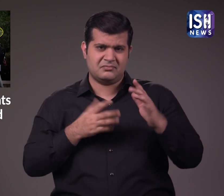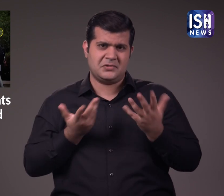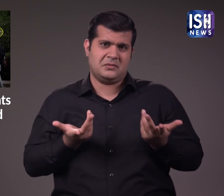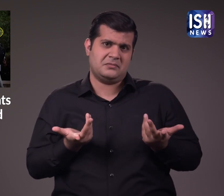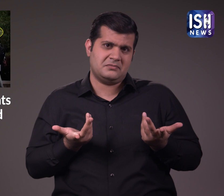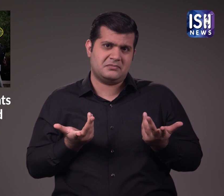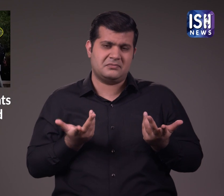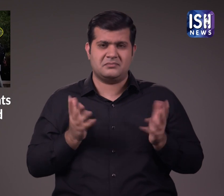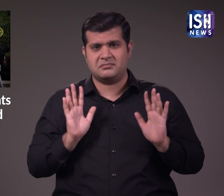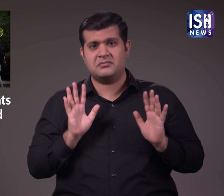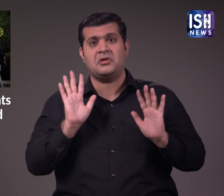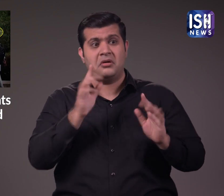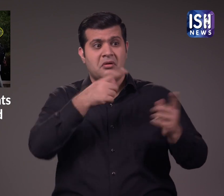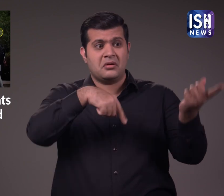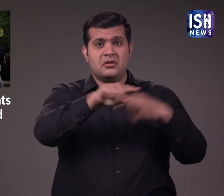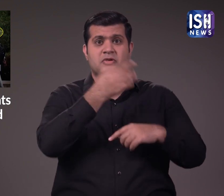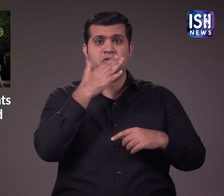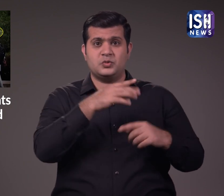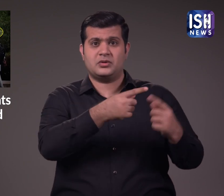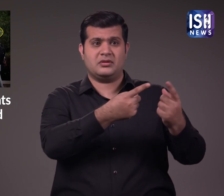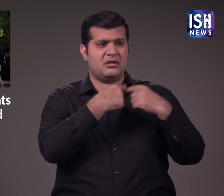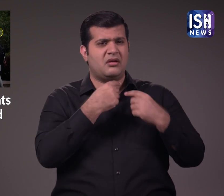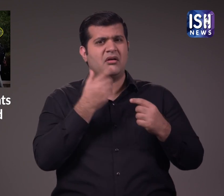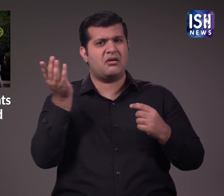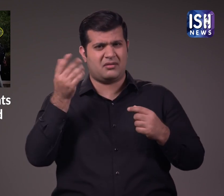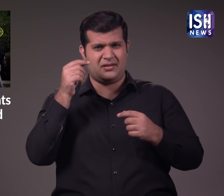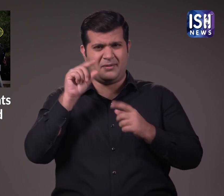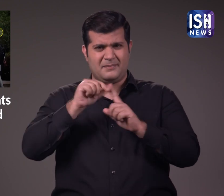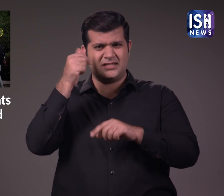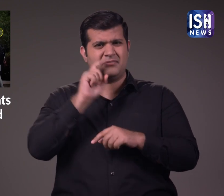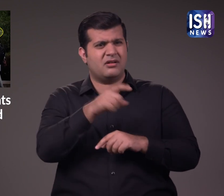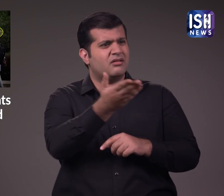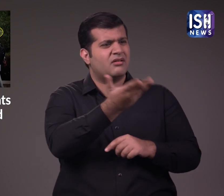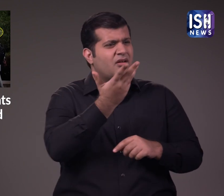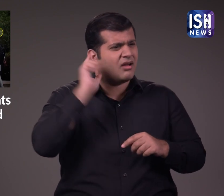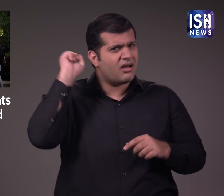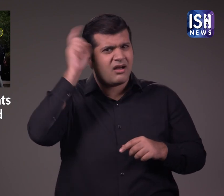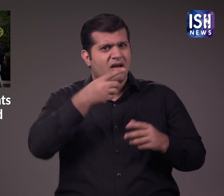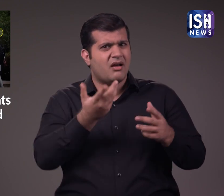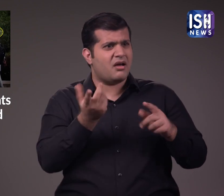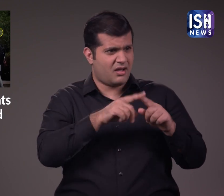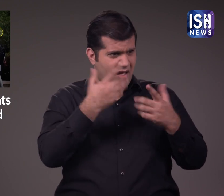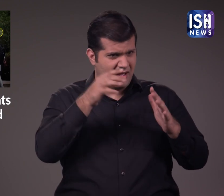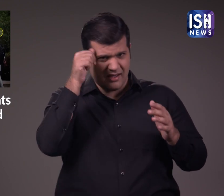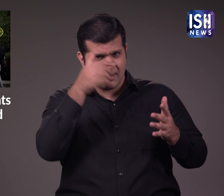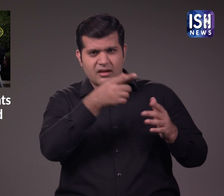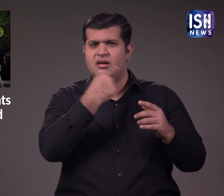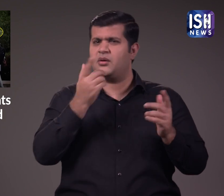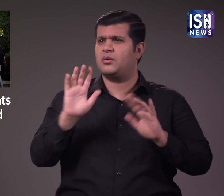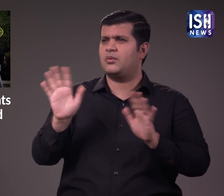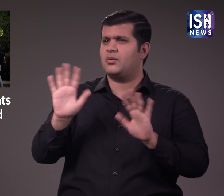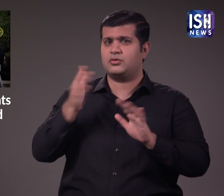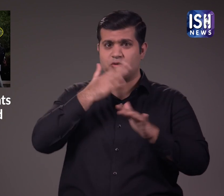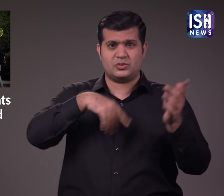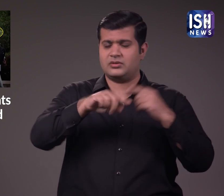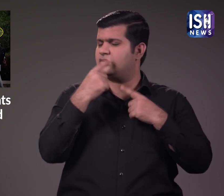कॉलेज में आये हो जब मैंने पूछा कि क्या उन्होंने रागिंग के कारण अपना सिर मुणबाया है तो उन्होंने कहा नहीं